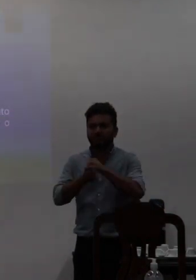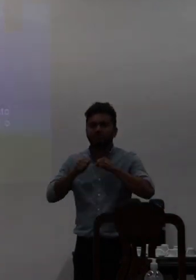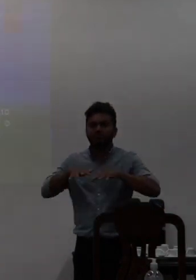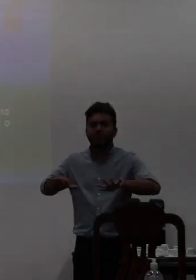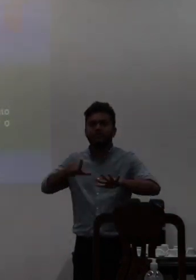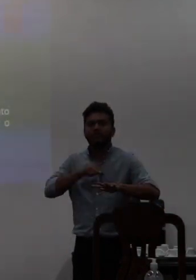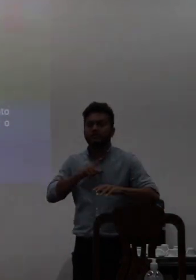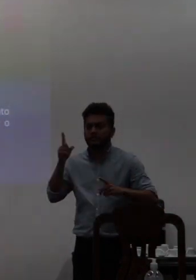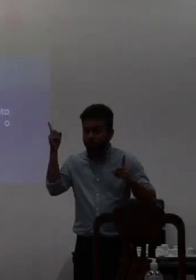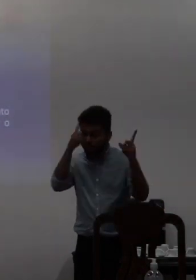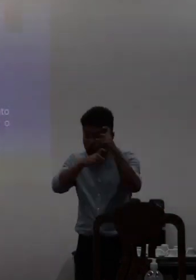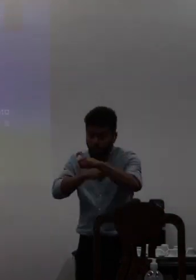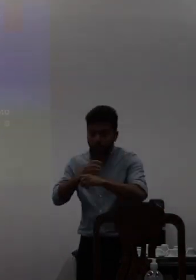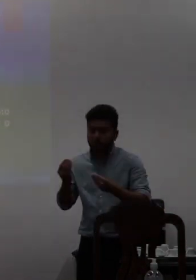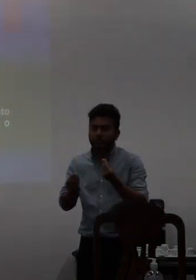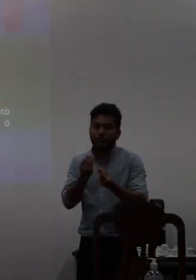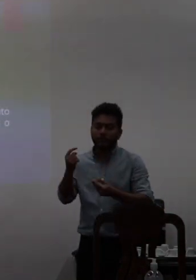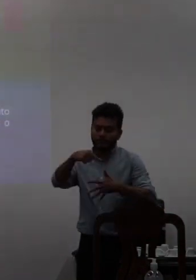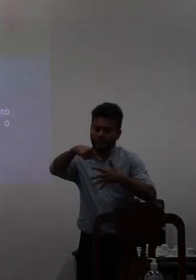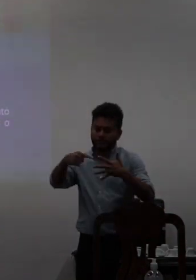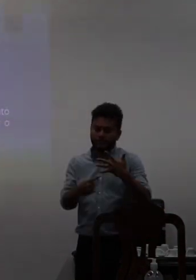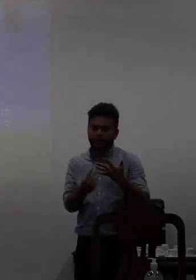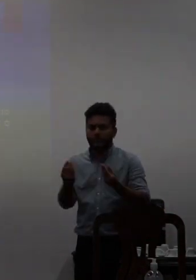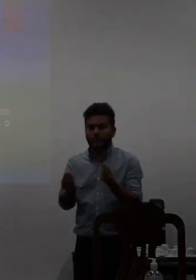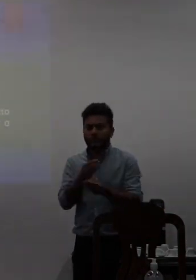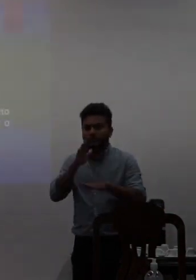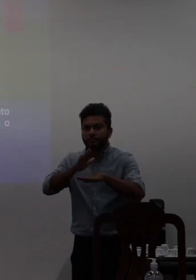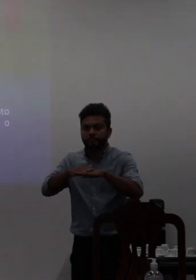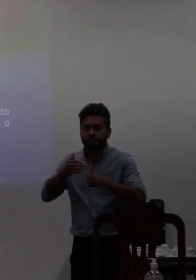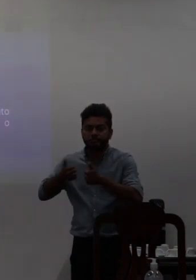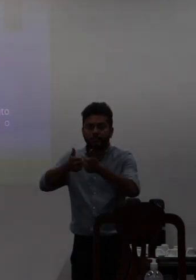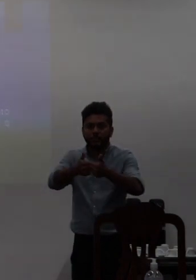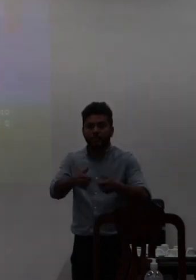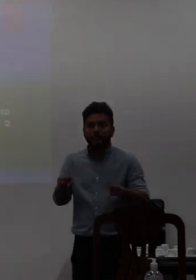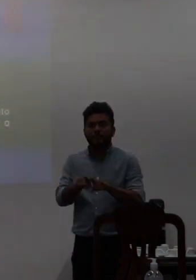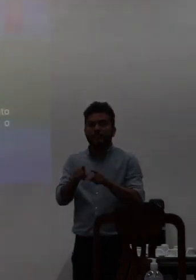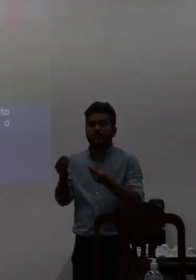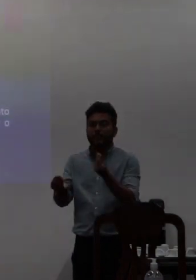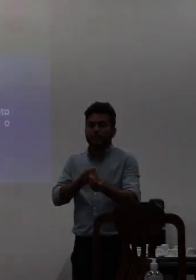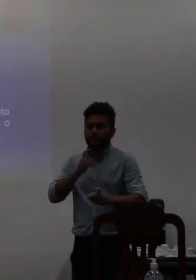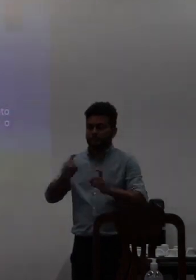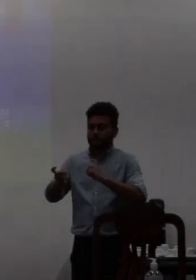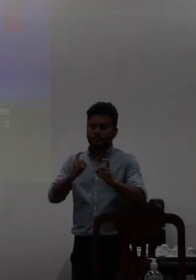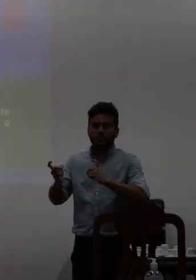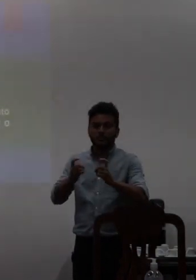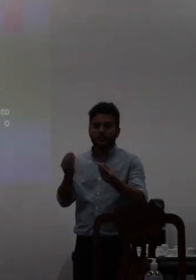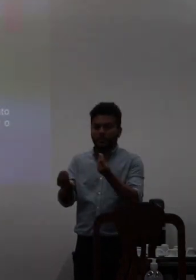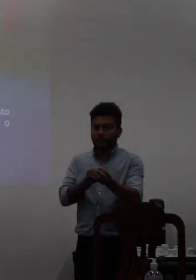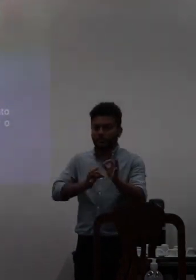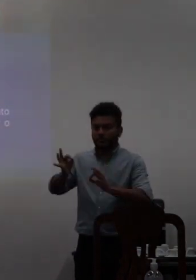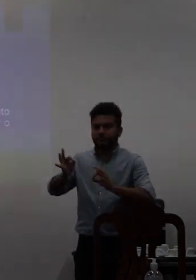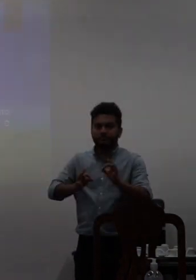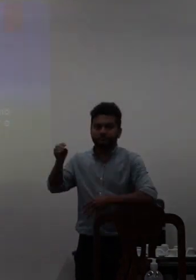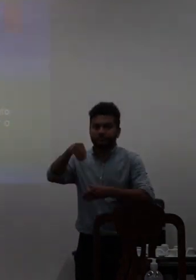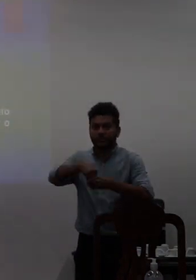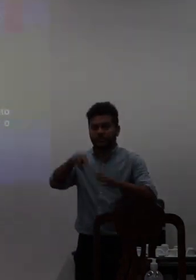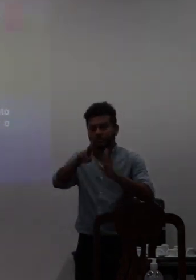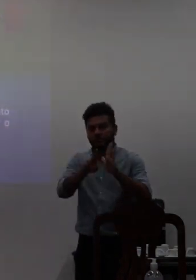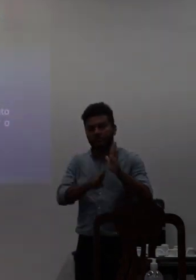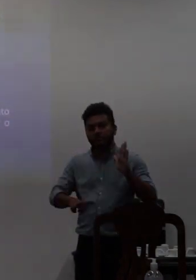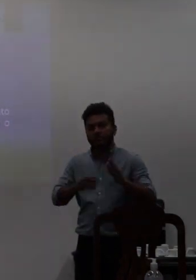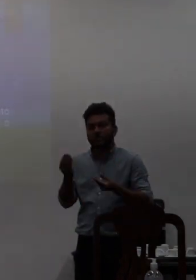dificuldades de realizar o acompanhamento e até mesmo a discussão de manejamento dentro da universidade